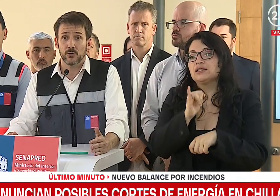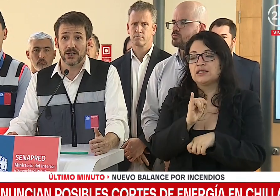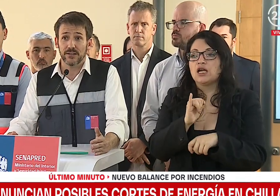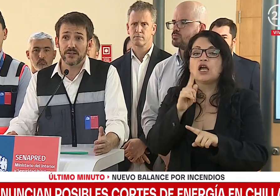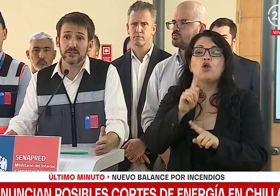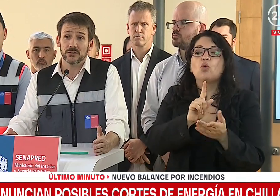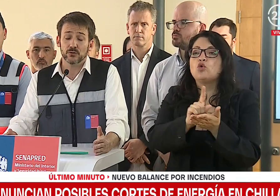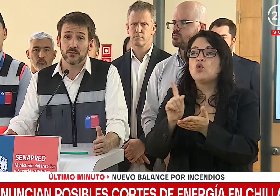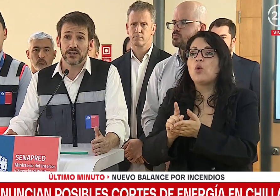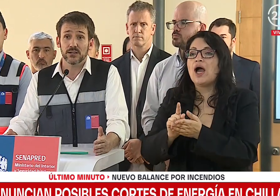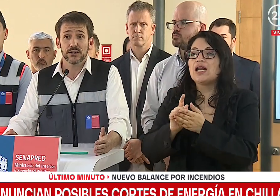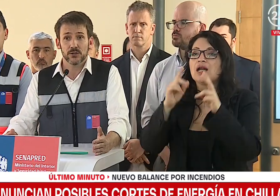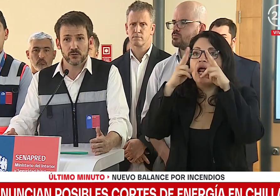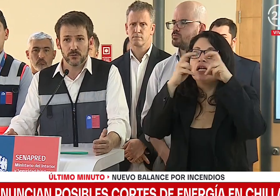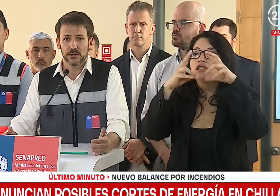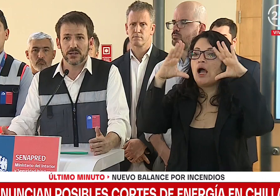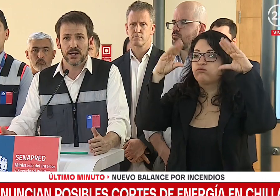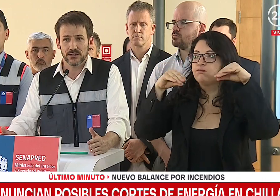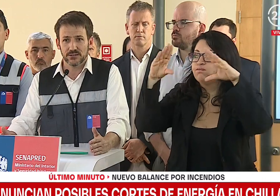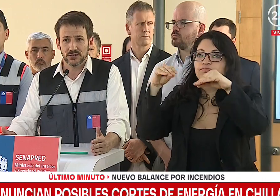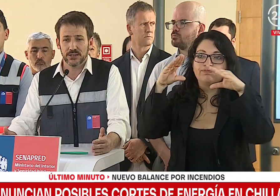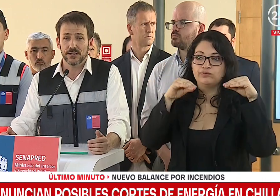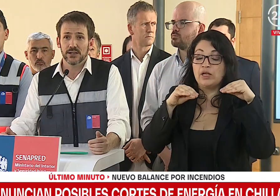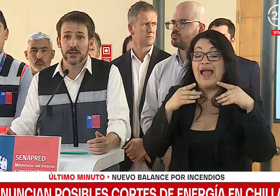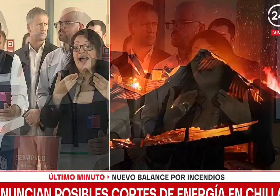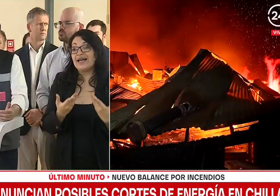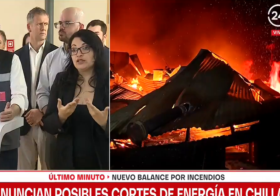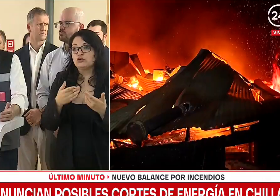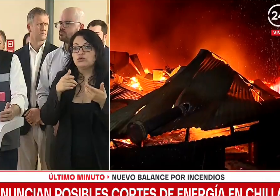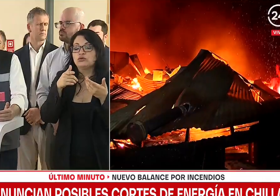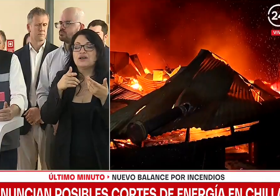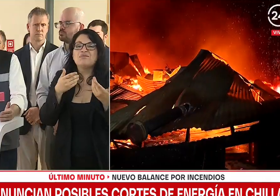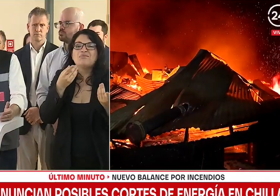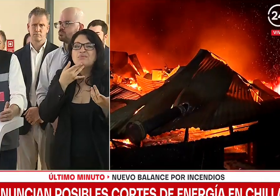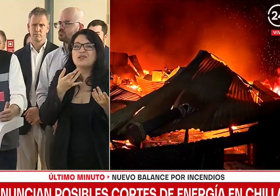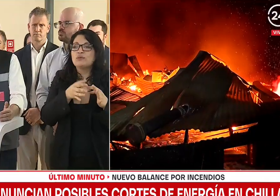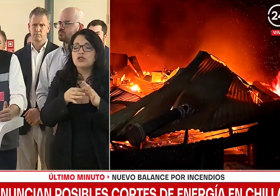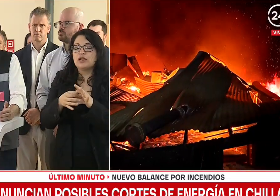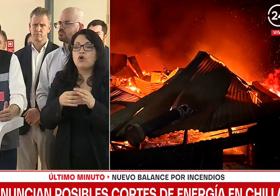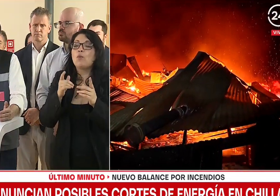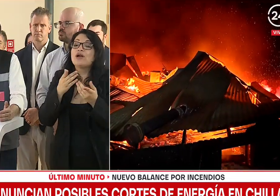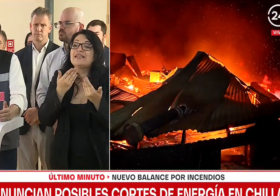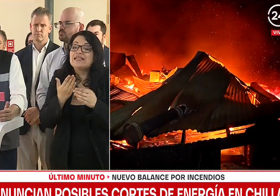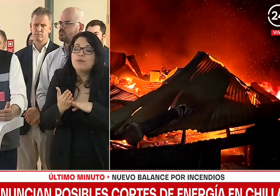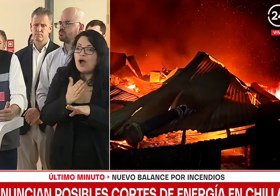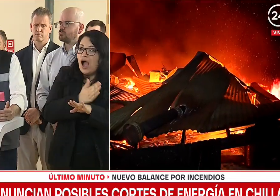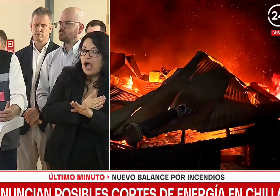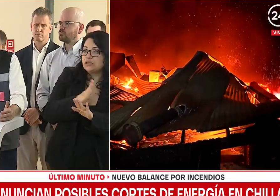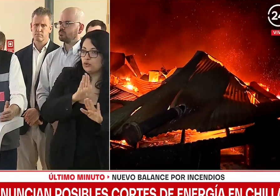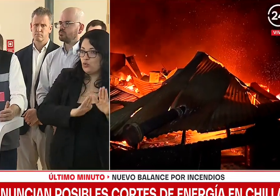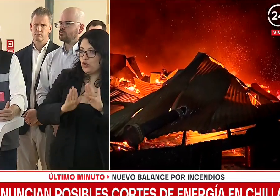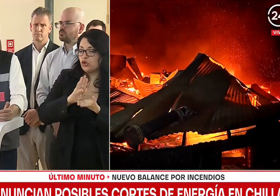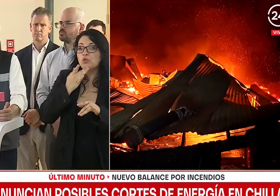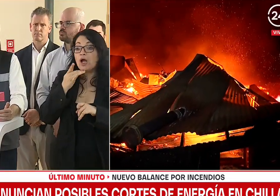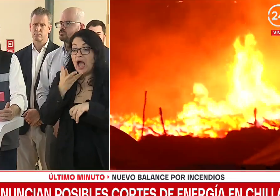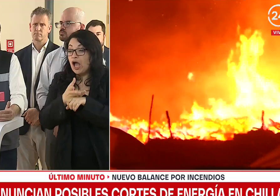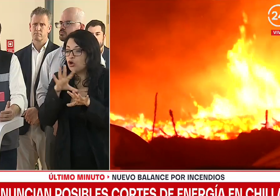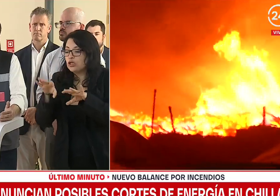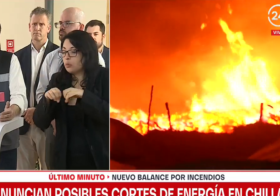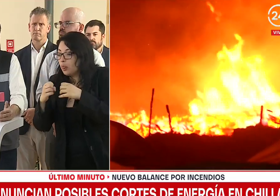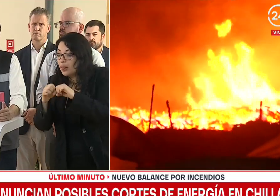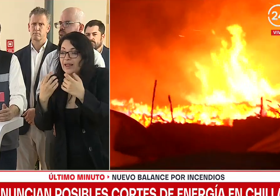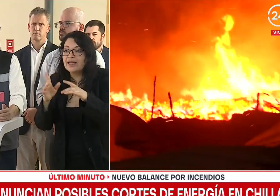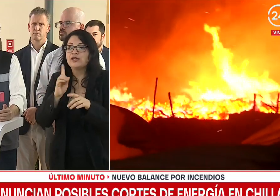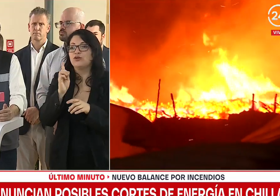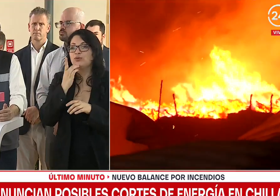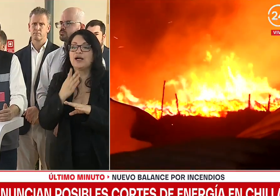determinadas localidades. Esto hay que insistir. Es preventivo, no se debe a daños en la infraestructura, sino que se debe a que